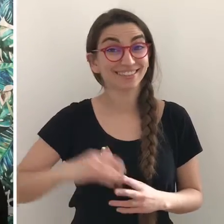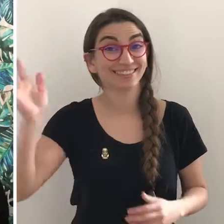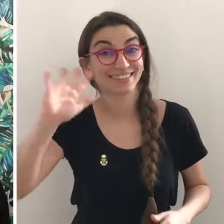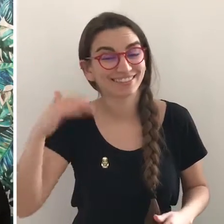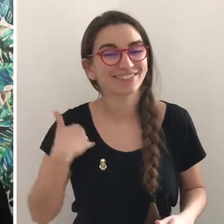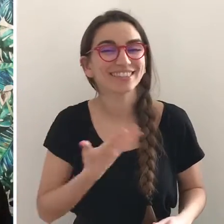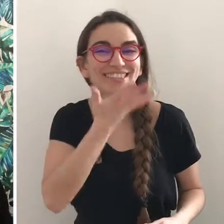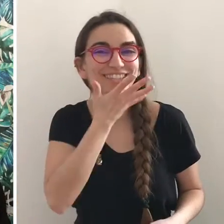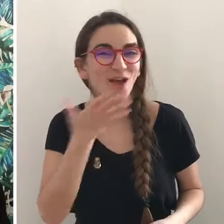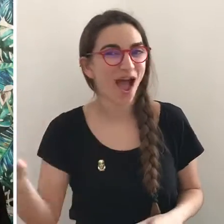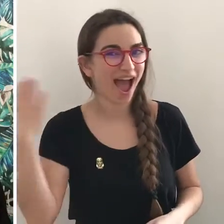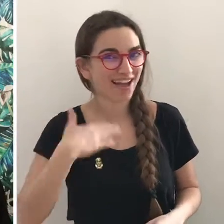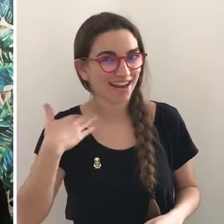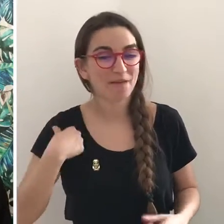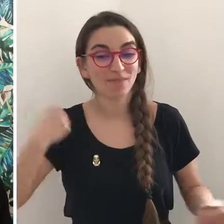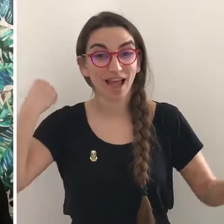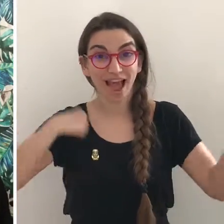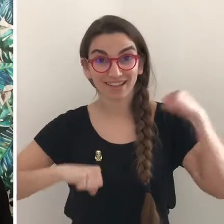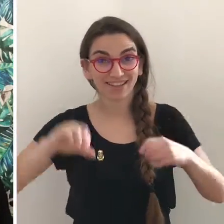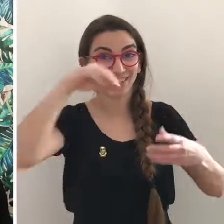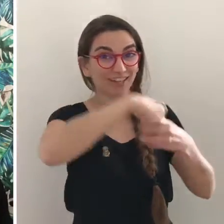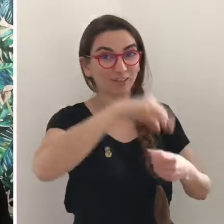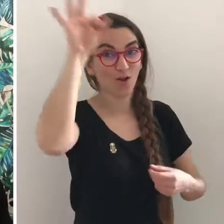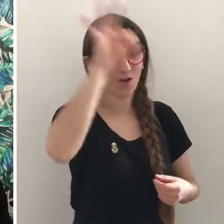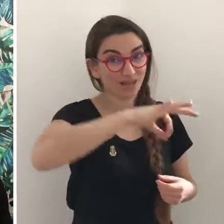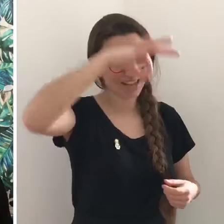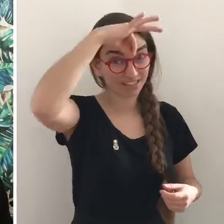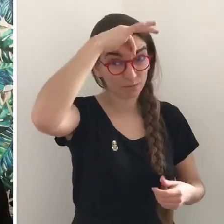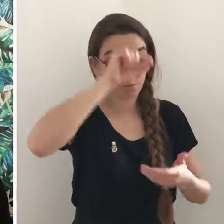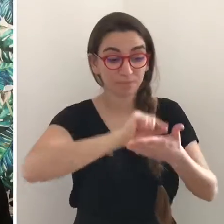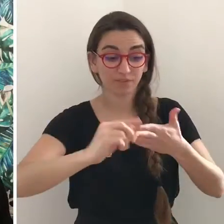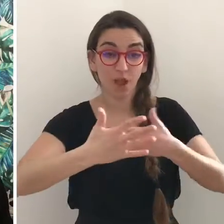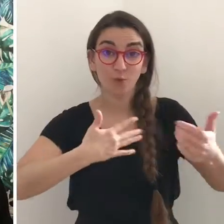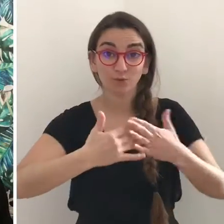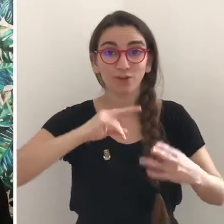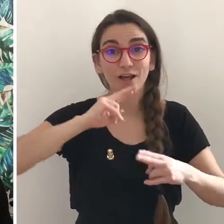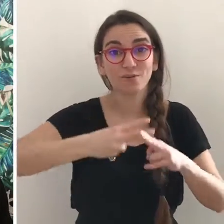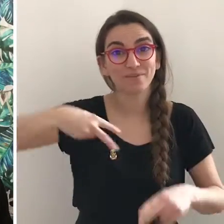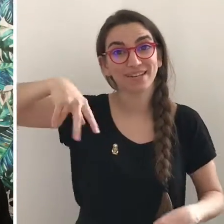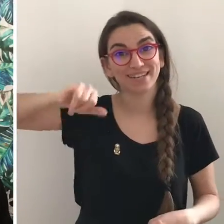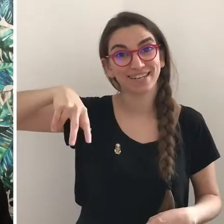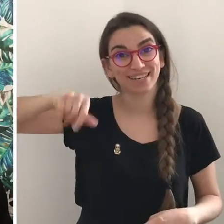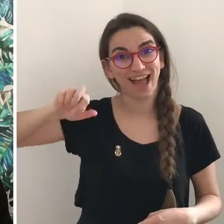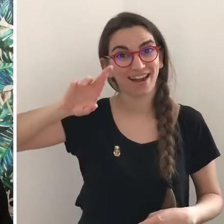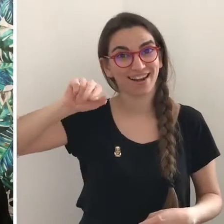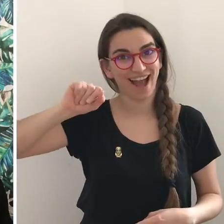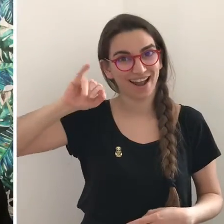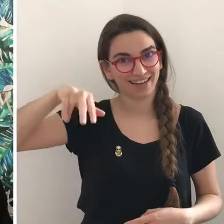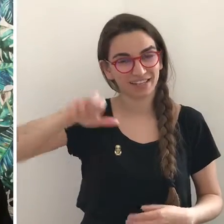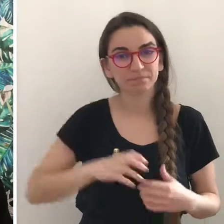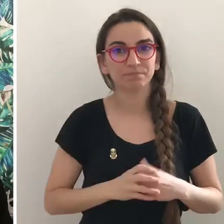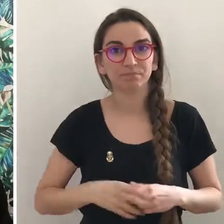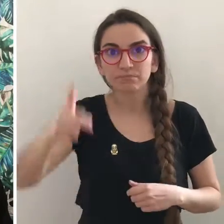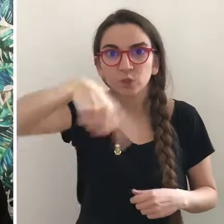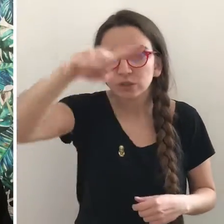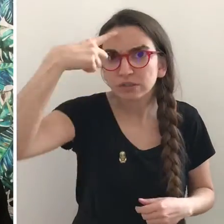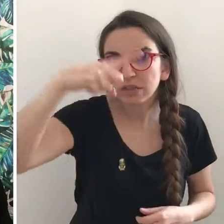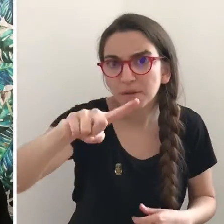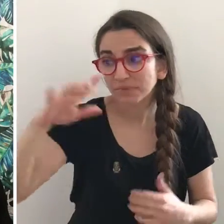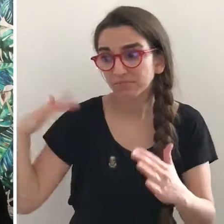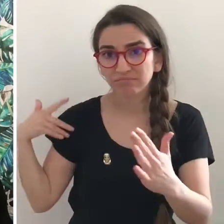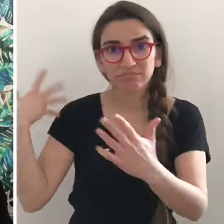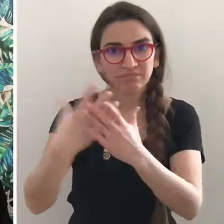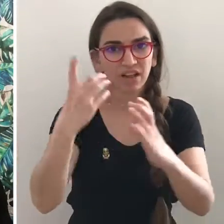Hola, soy Julián Fuentes Reta, el director de la pieza Tribus de Nina Reyn y como sabéis el CDN a través de la